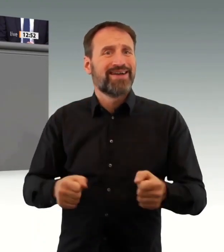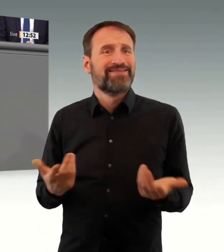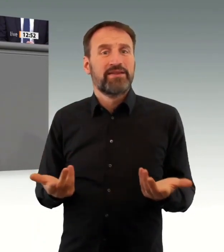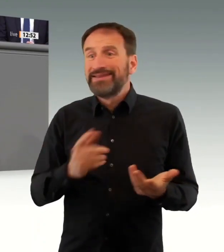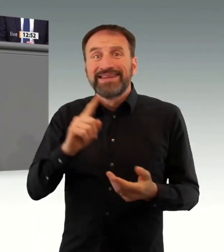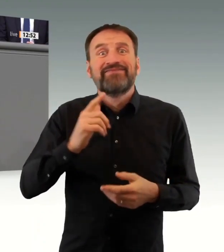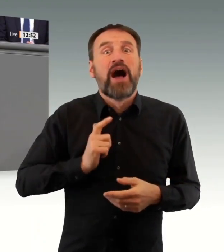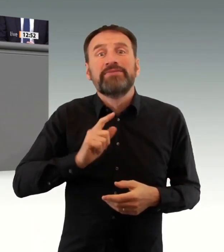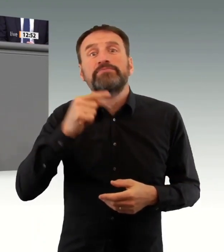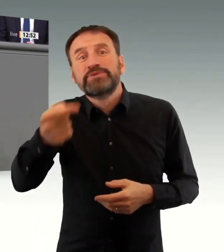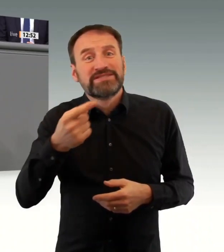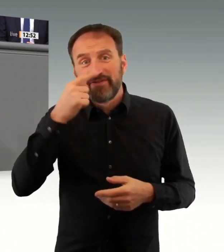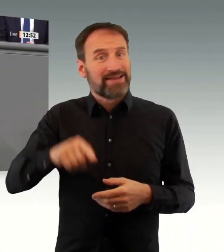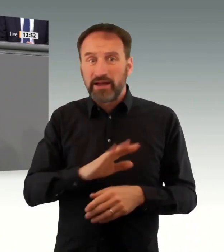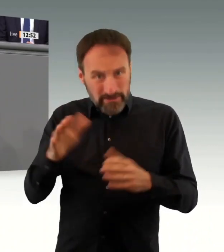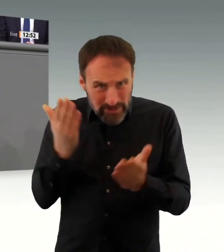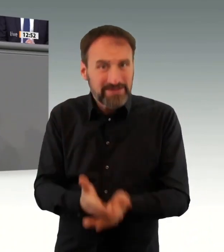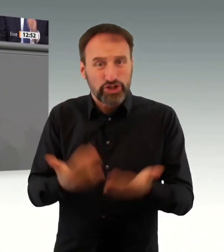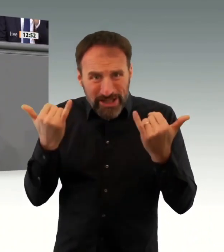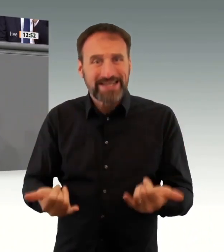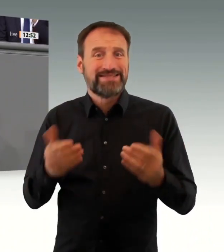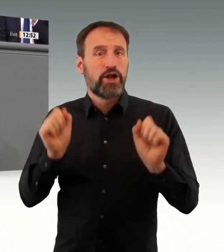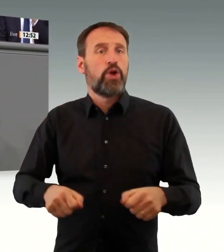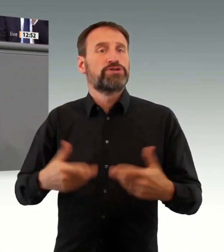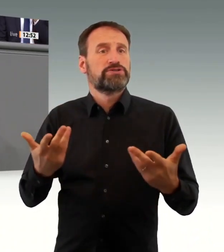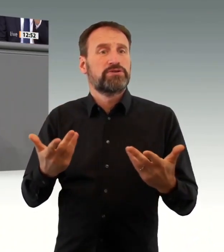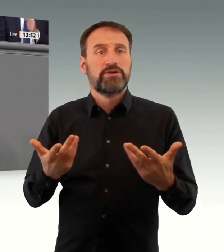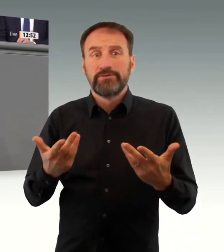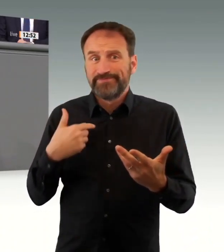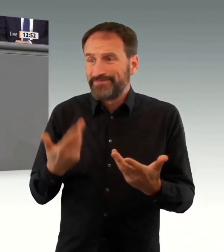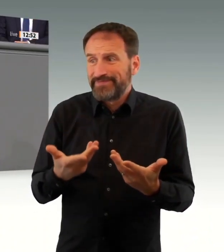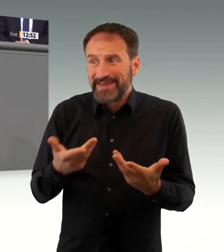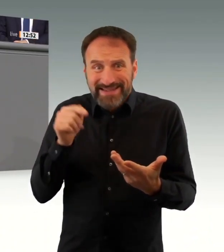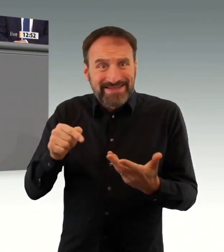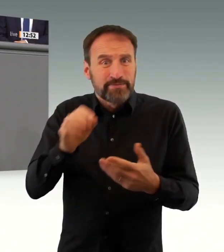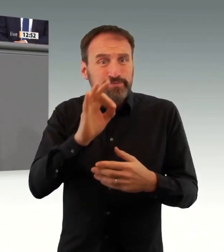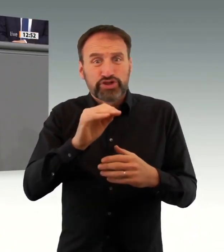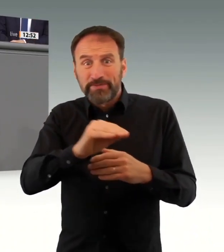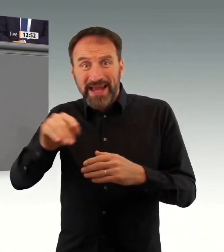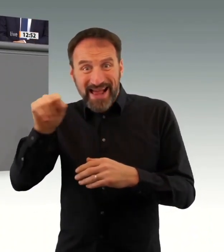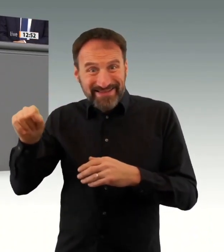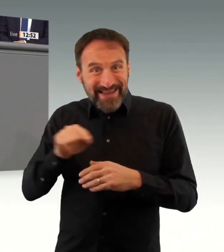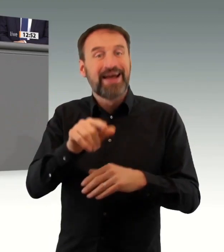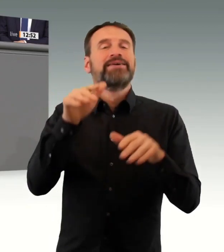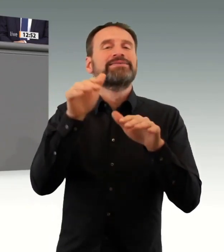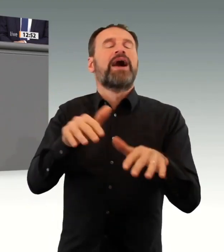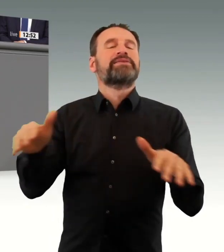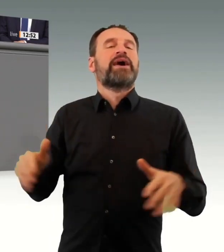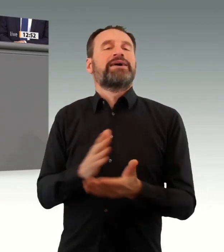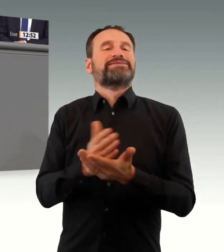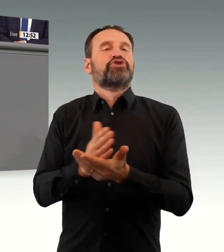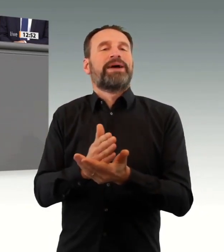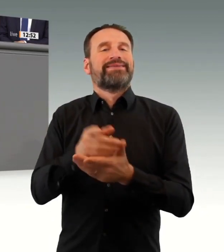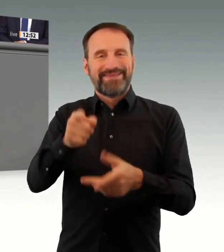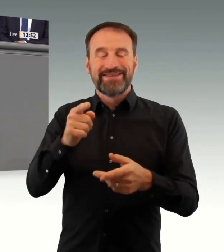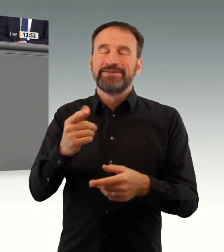wir, dass Sie, noch bevor Sie einen Bundeskanzler gewählt haben, Gesetze korrigieren, die Sie in den letzten Wochen gemacht